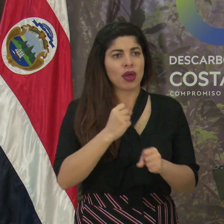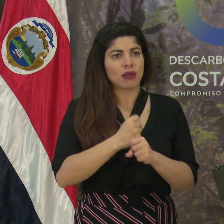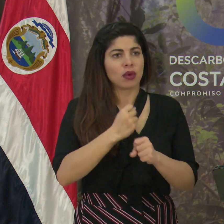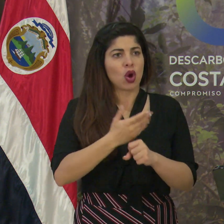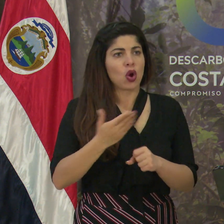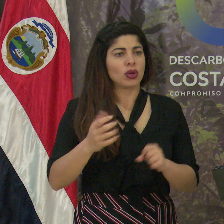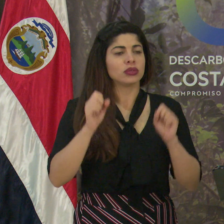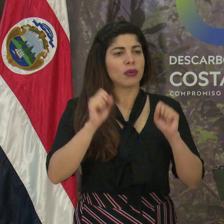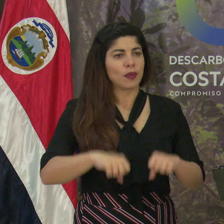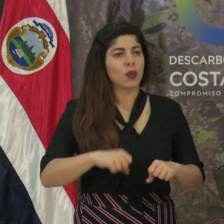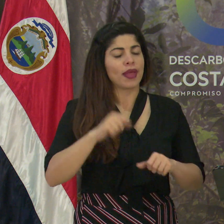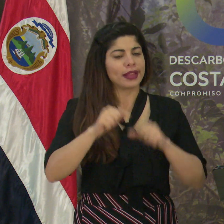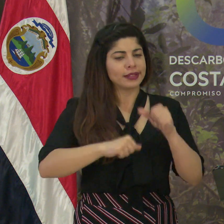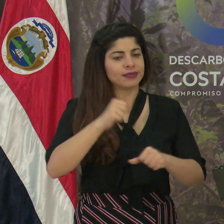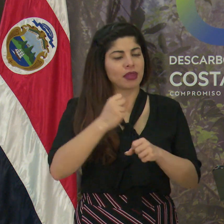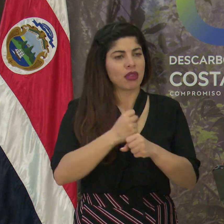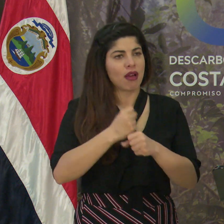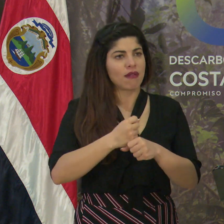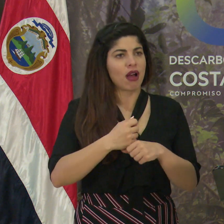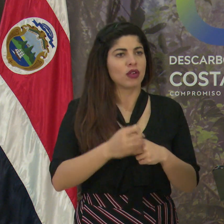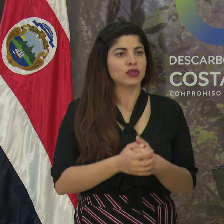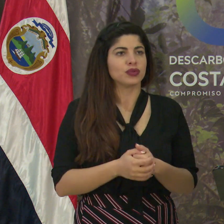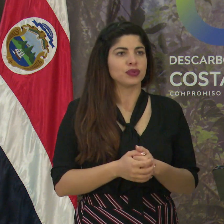cosas y se pueden sacar trabajos adelante.